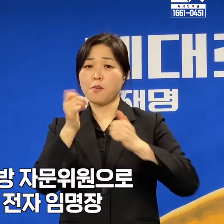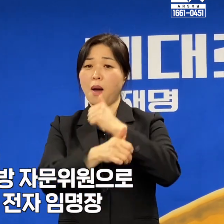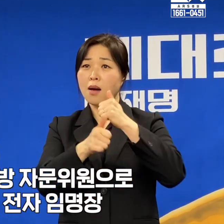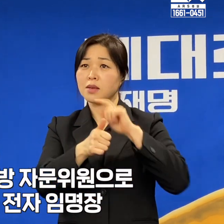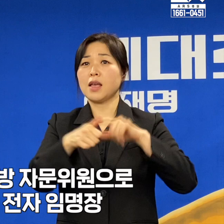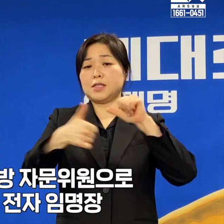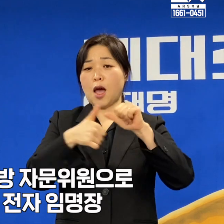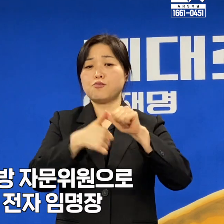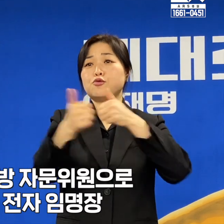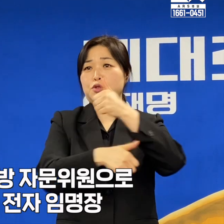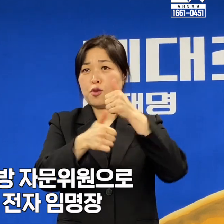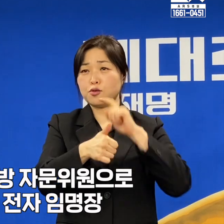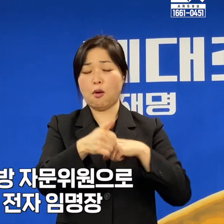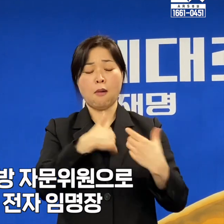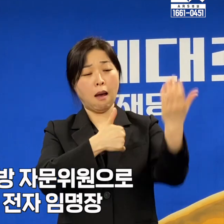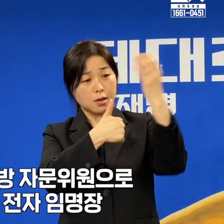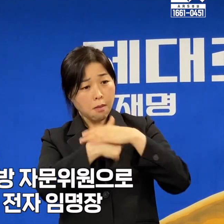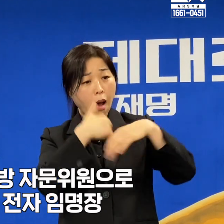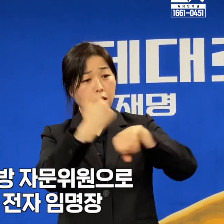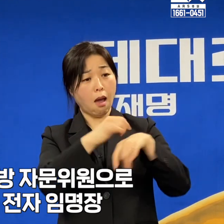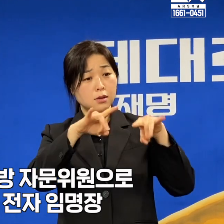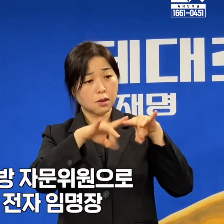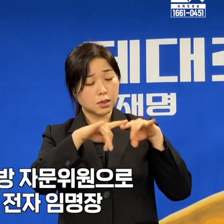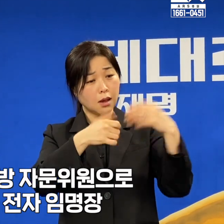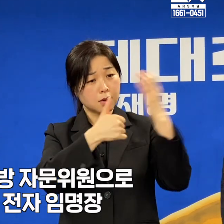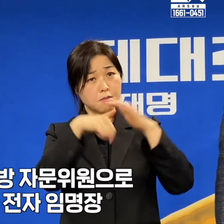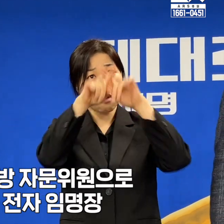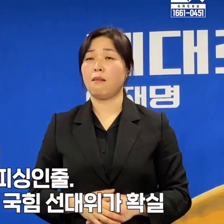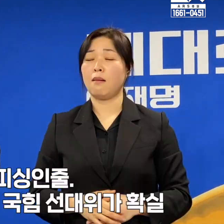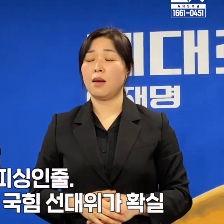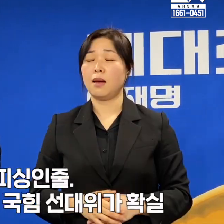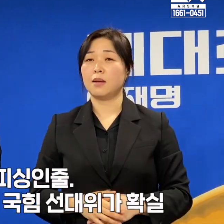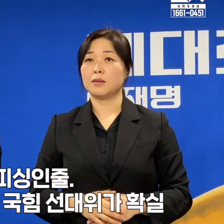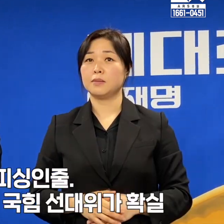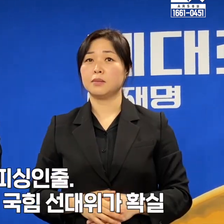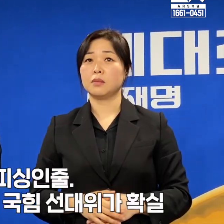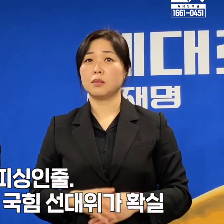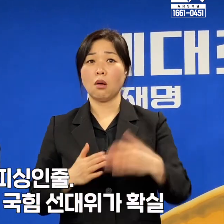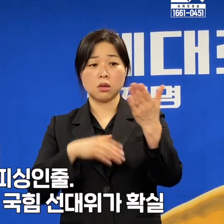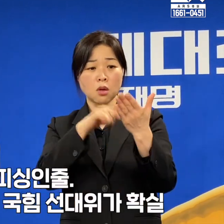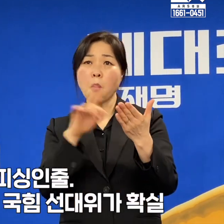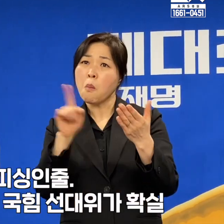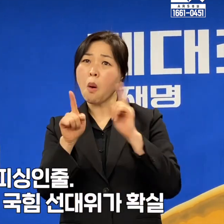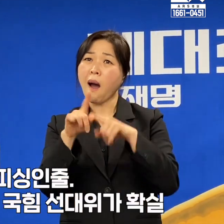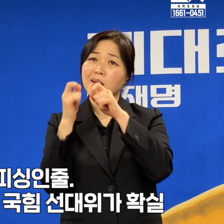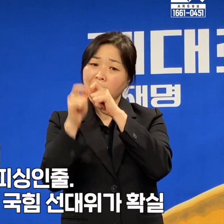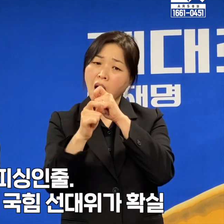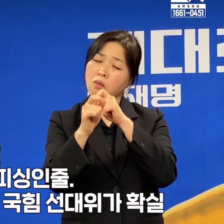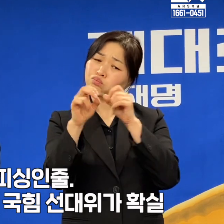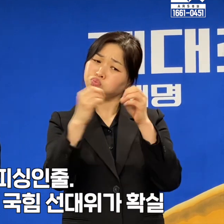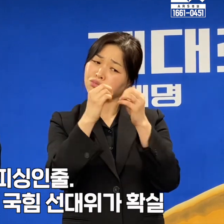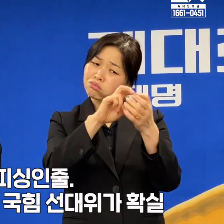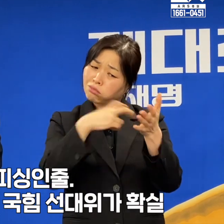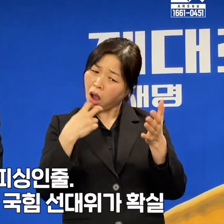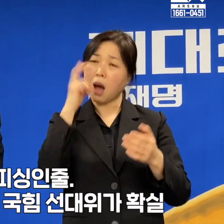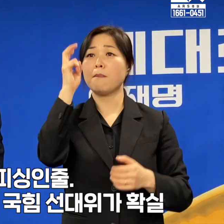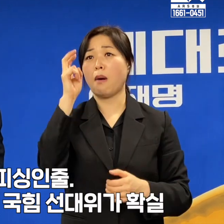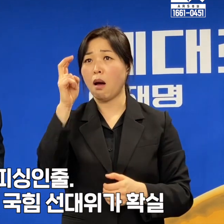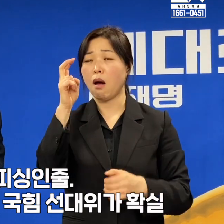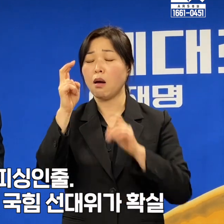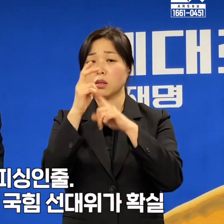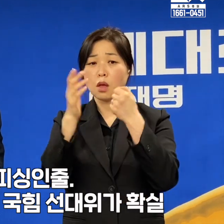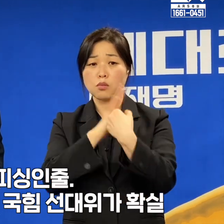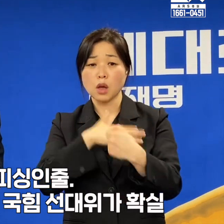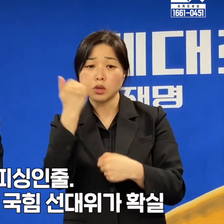자문위원으로 임명했다는 임명장을 받았습니다. 그것이 보이스피싱의 문자인 줄 알았어요. 그래서 그